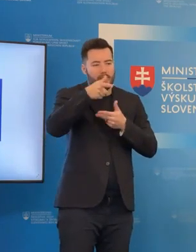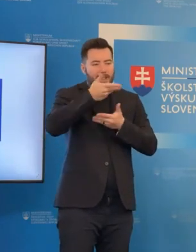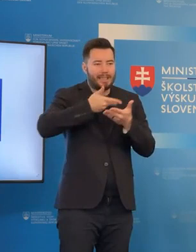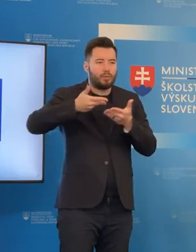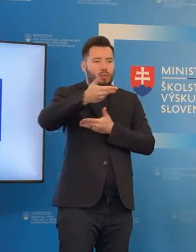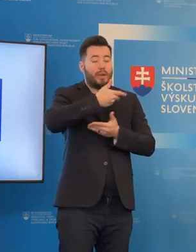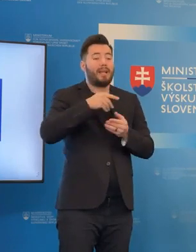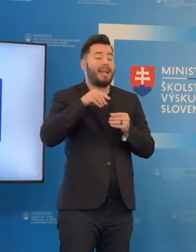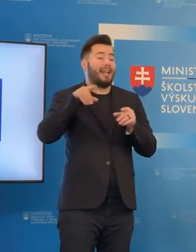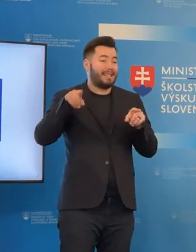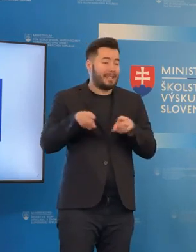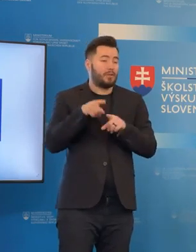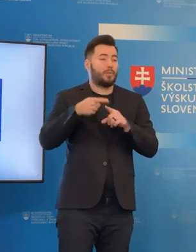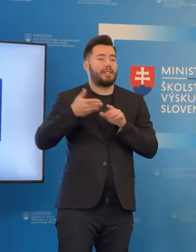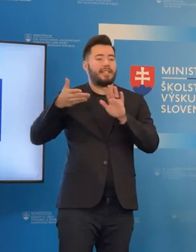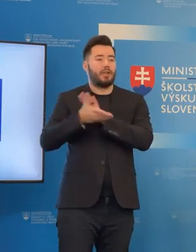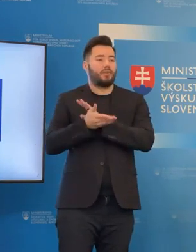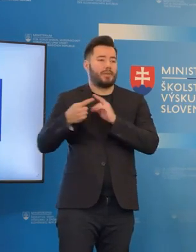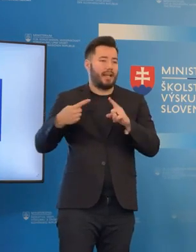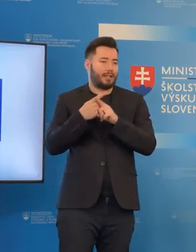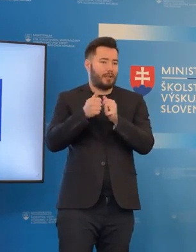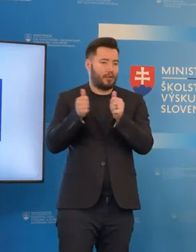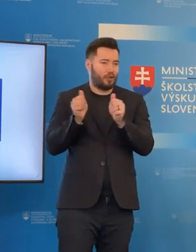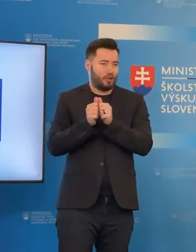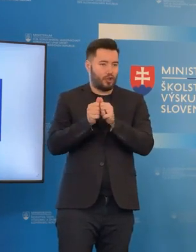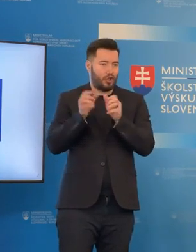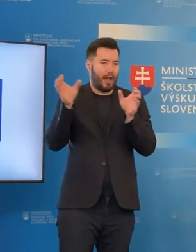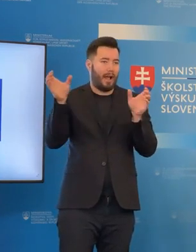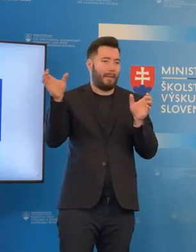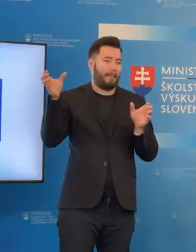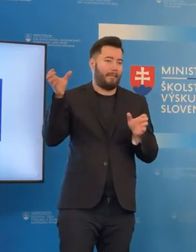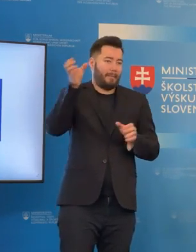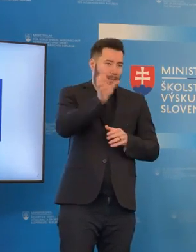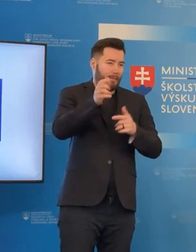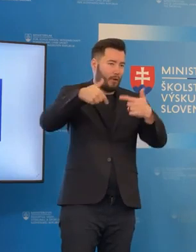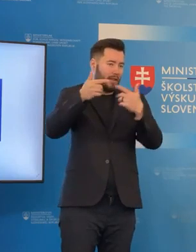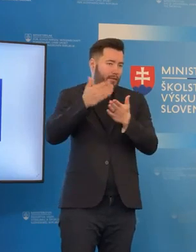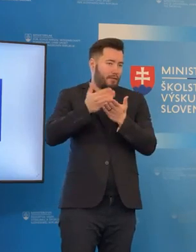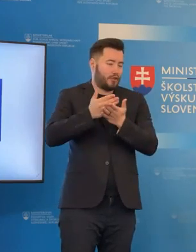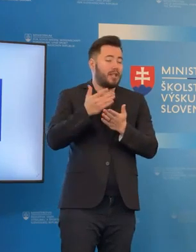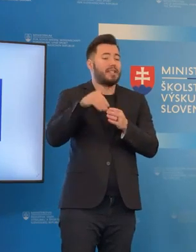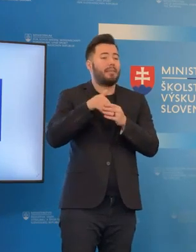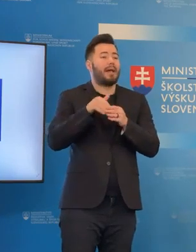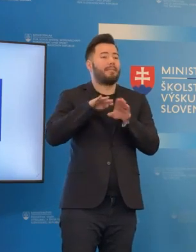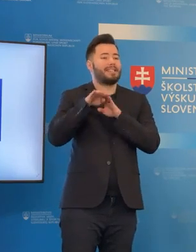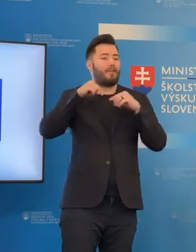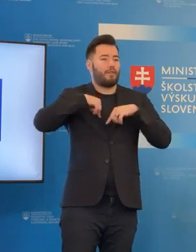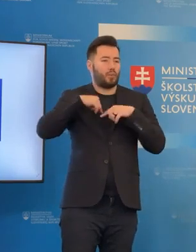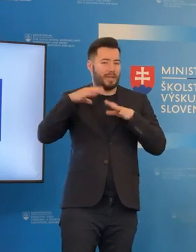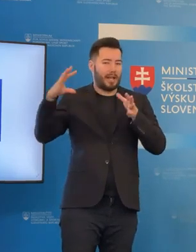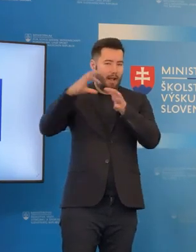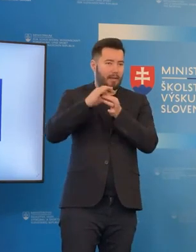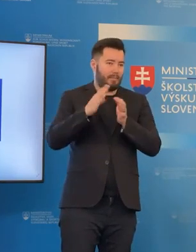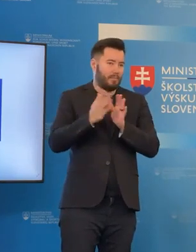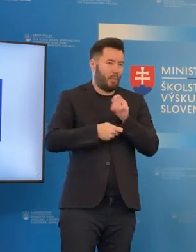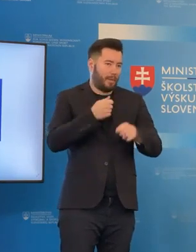Takže ten vie tiež prepájať to na aktivity, ktoré robí ministerstvo vnútra. Z